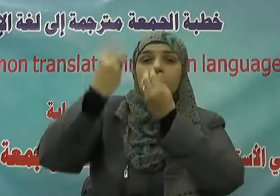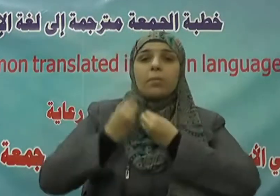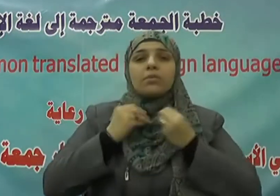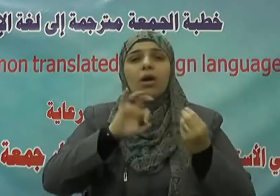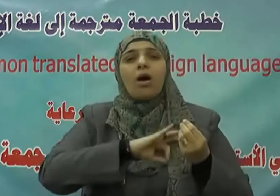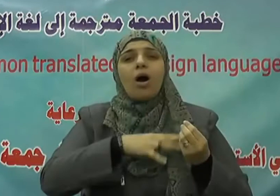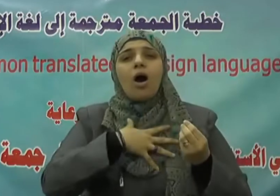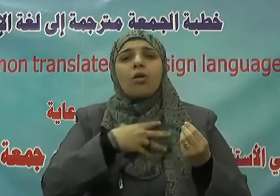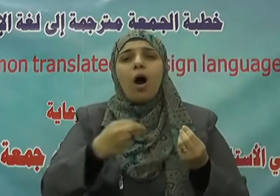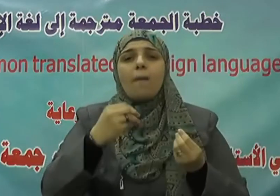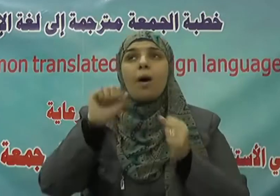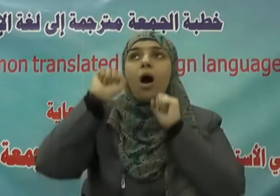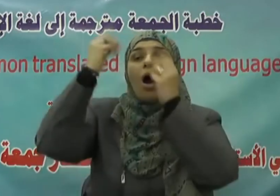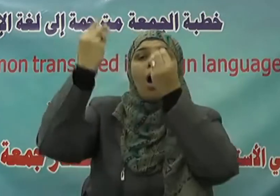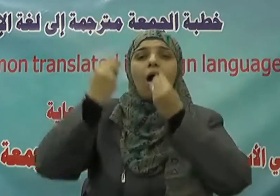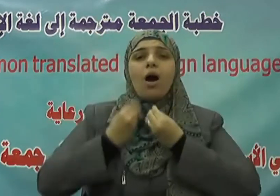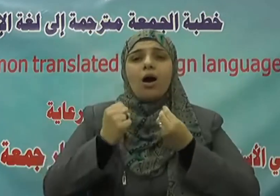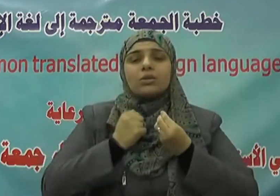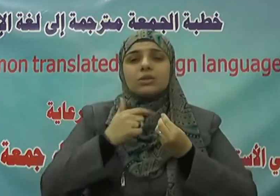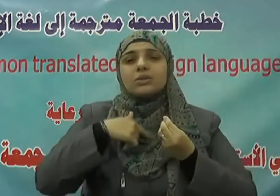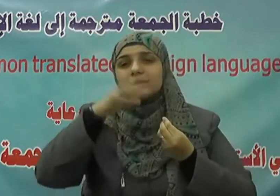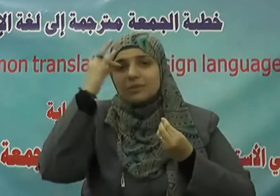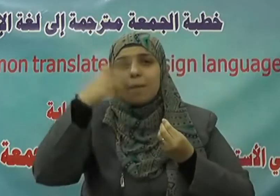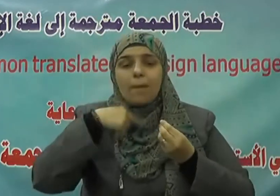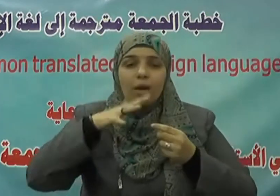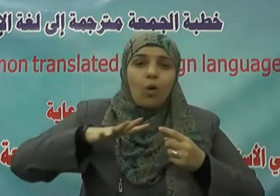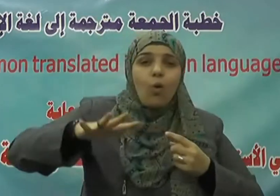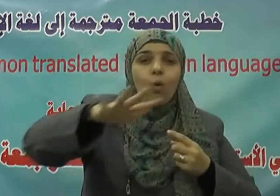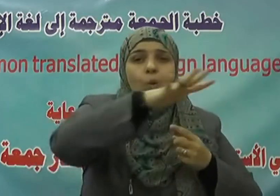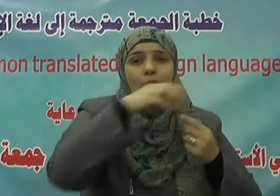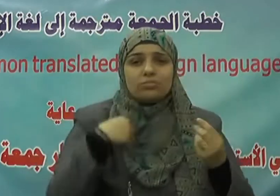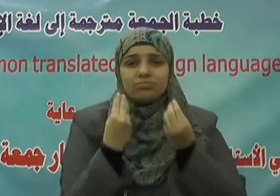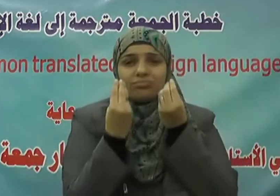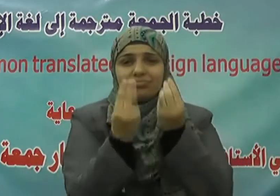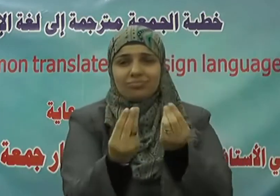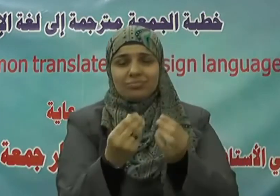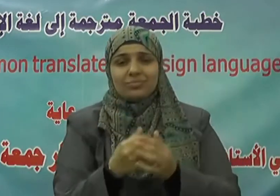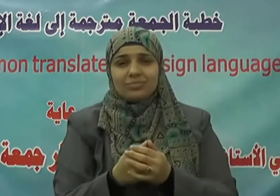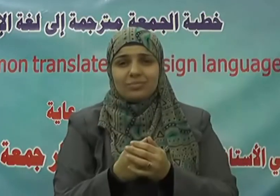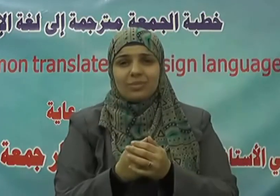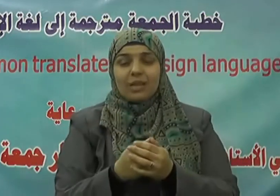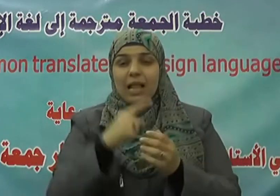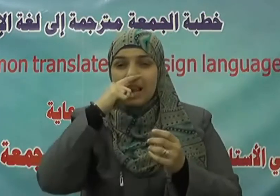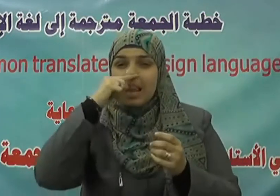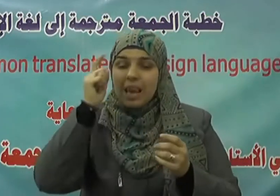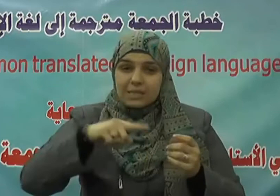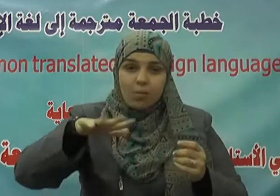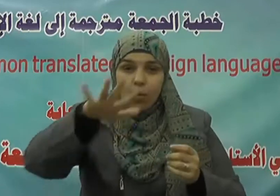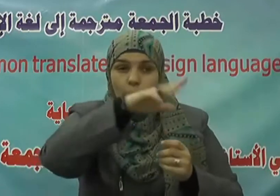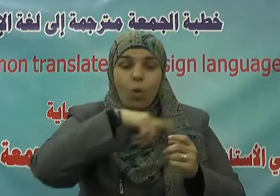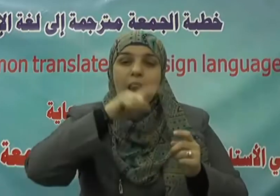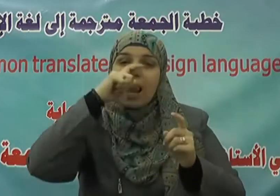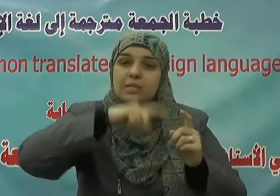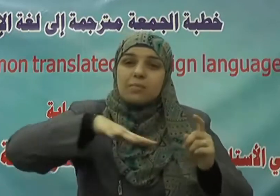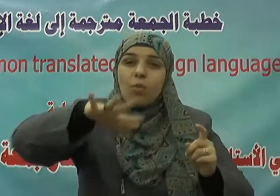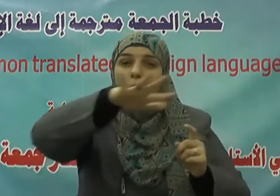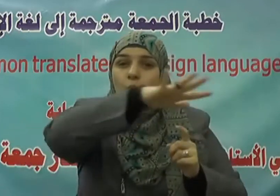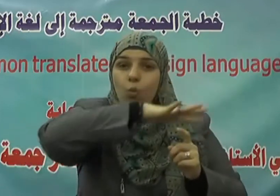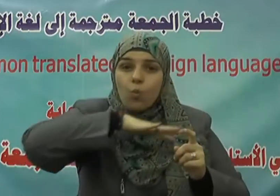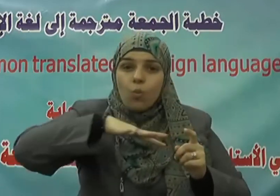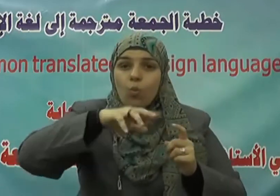عنده فعميت عليكم أنلزمكموها وأنتم لها